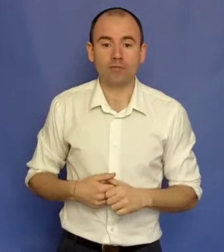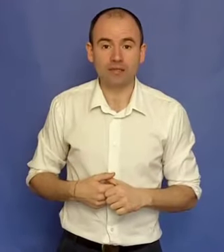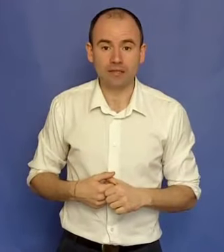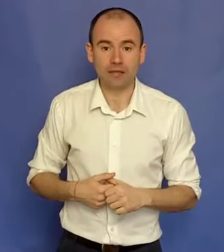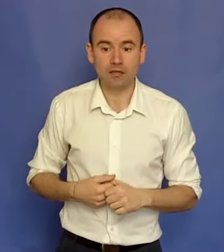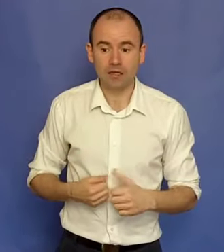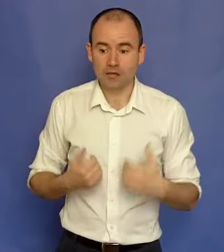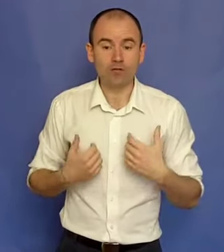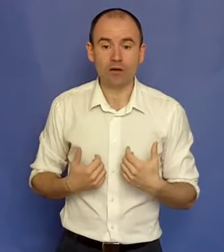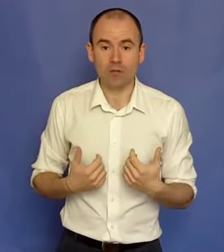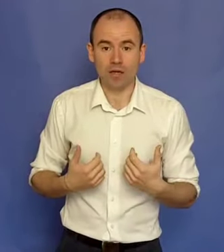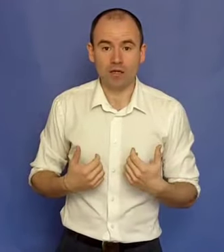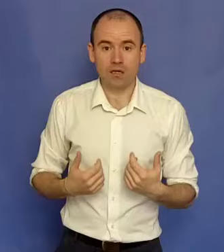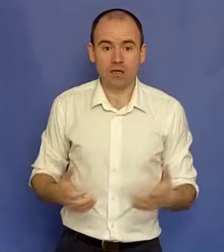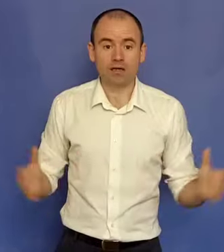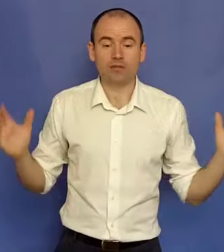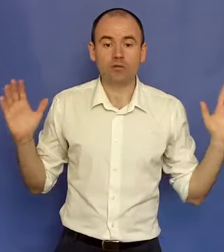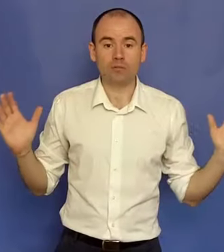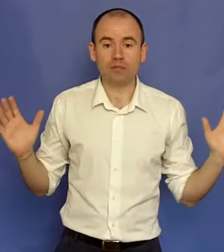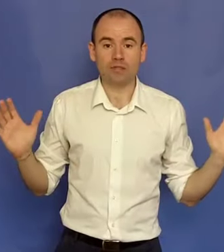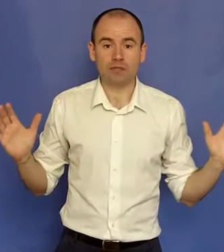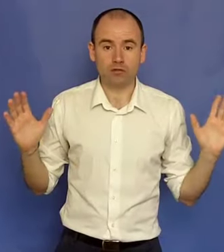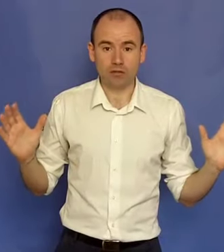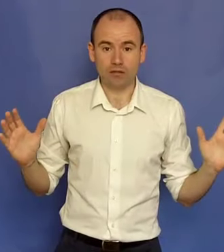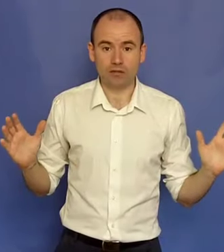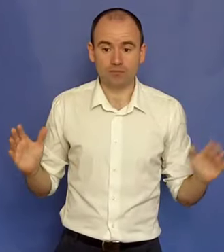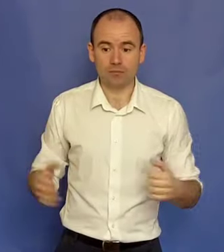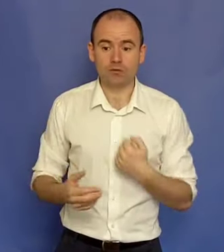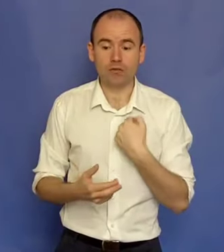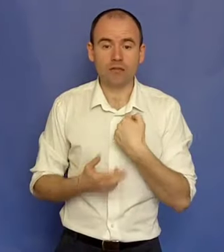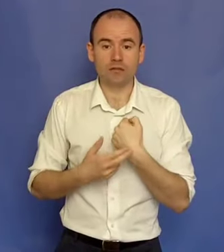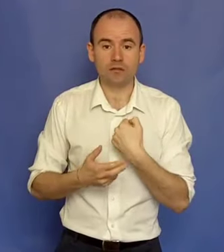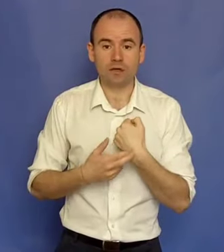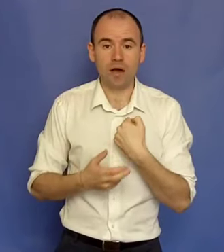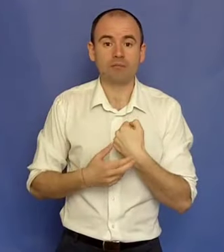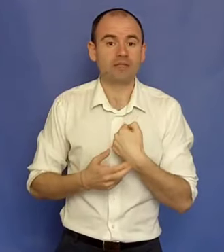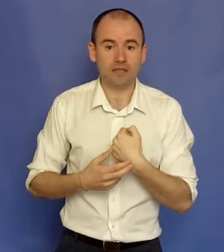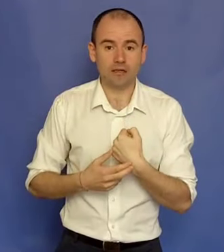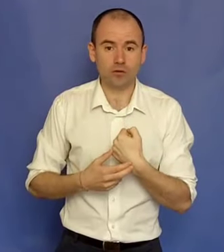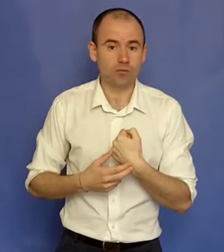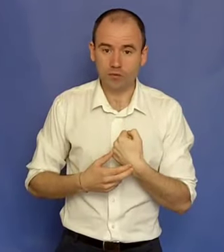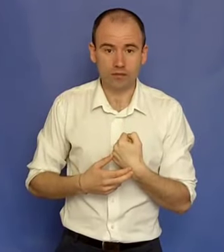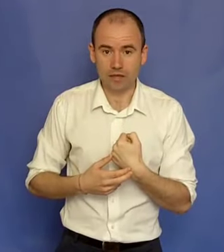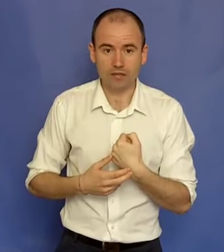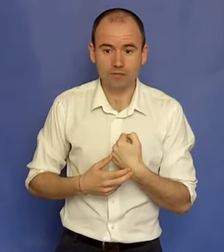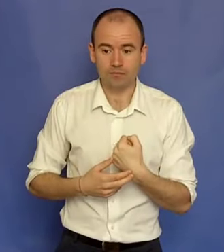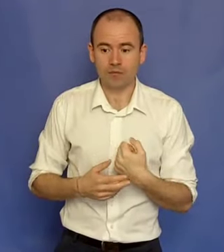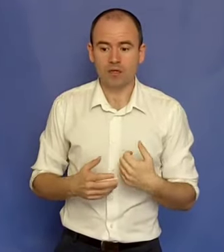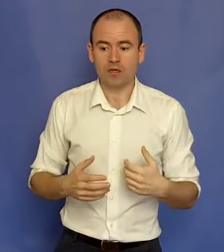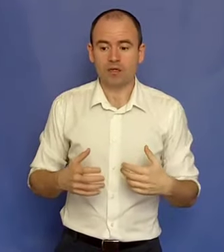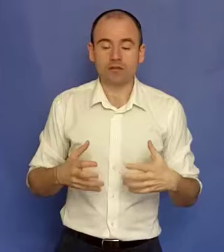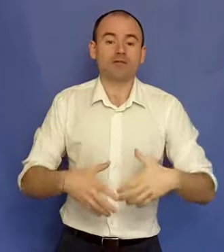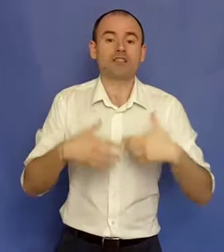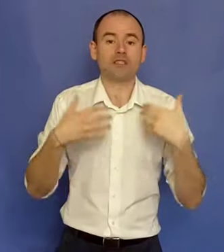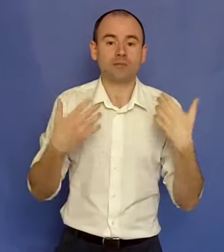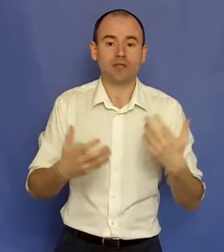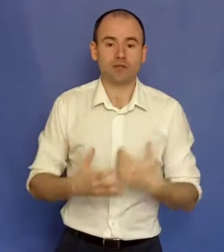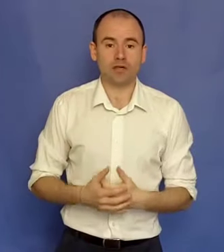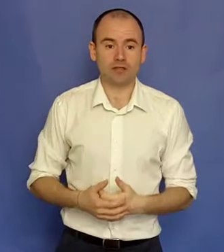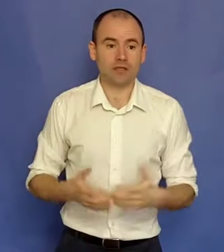libertatea, eu fac bani ca să nu depinde nimeni niciodată, să nu trebuiască să am deadline-uri impuse de alții, să fac ceea ce îmi place în viață.